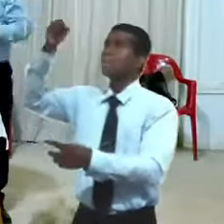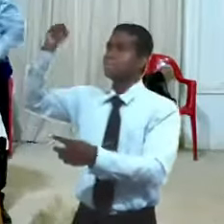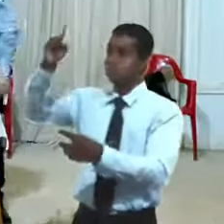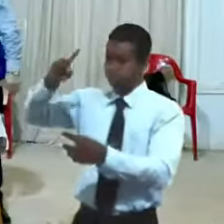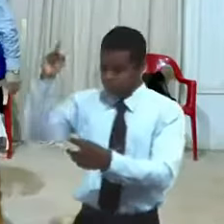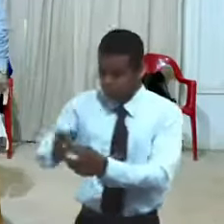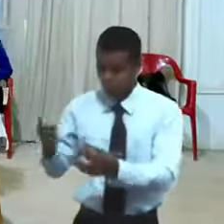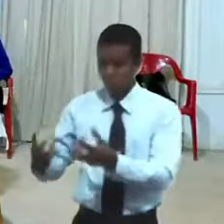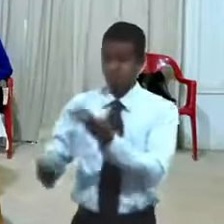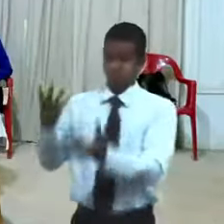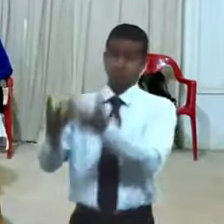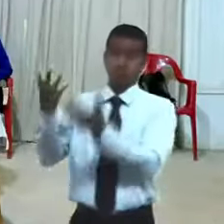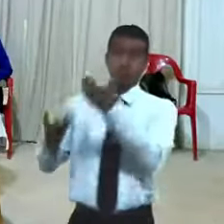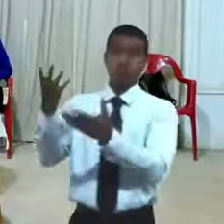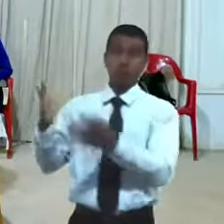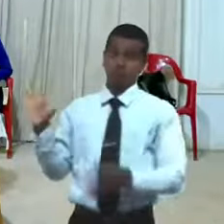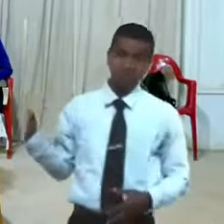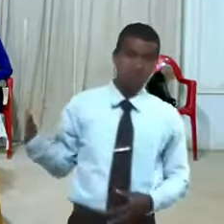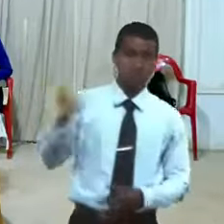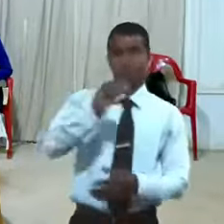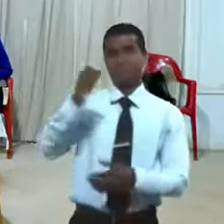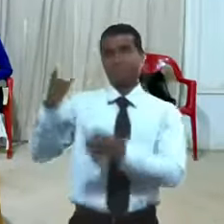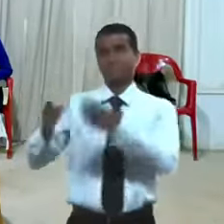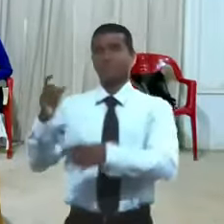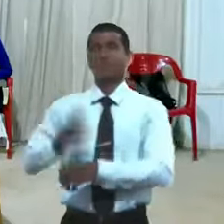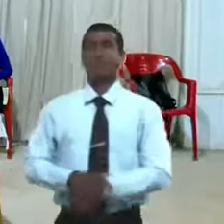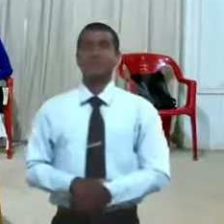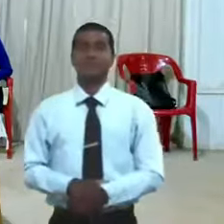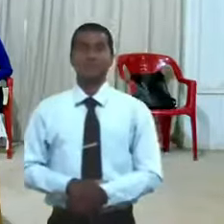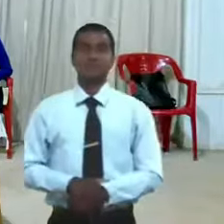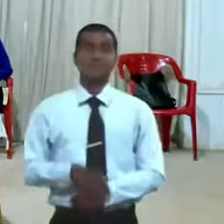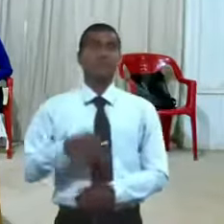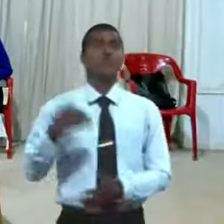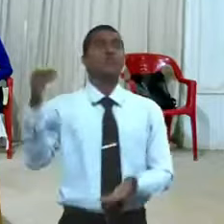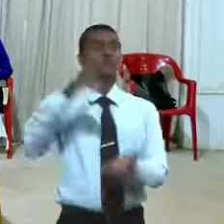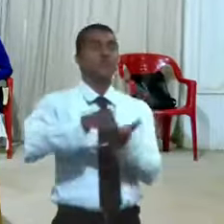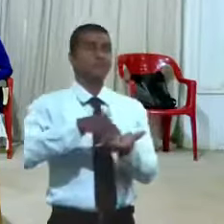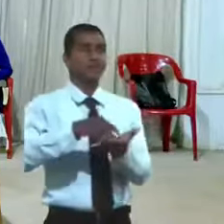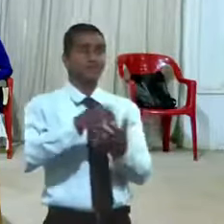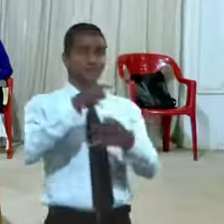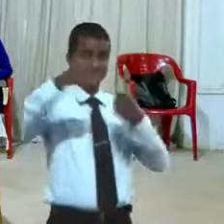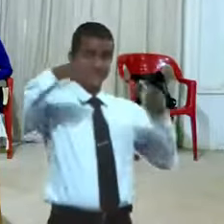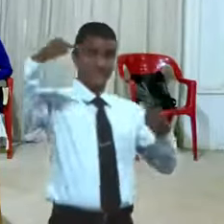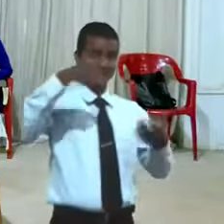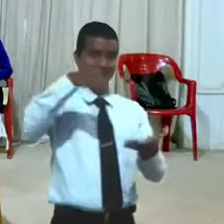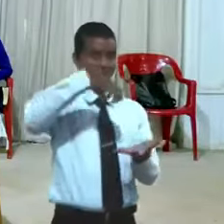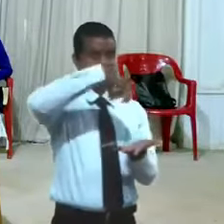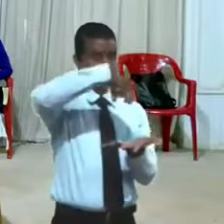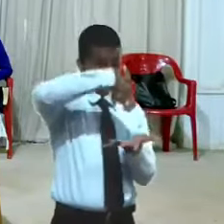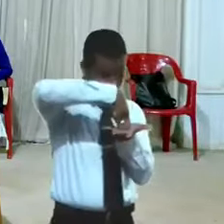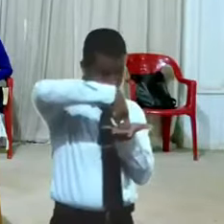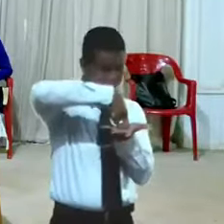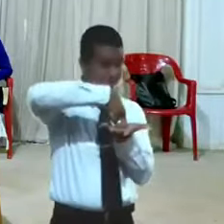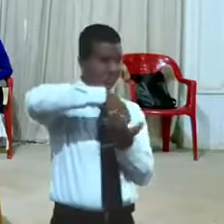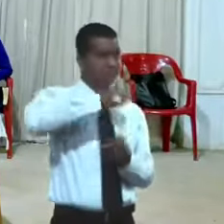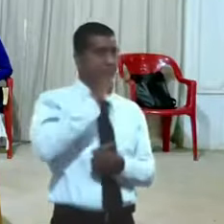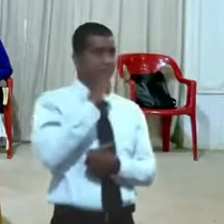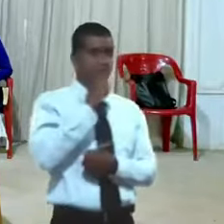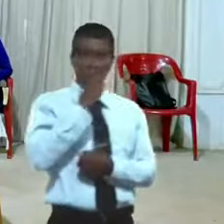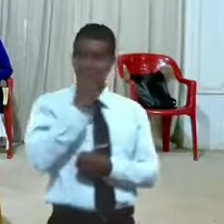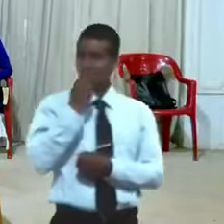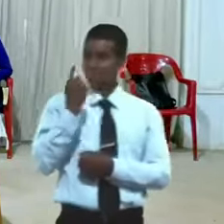con todo y 50 y volvió y se arrodilló a orar el rey que le pasaría a sus 50